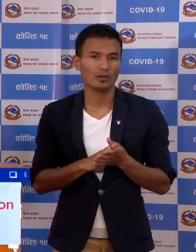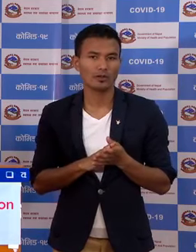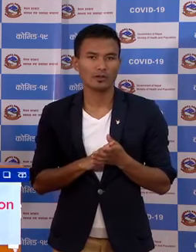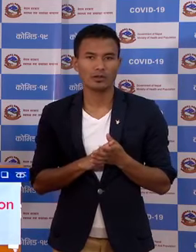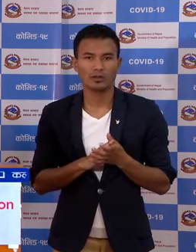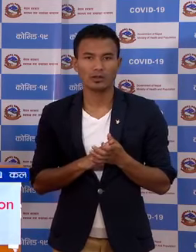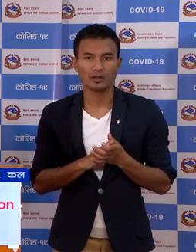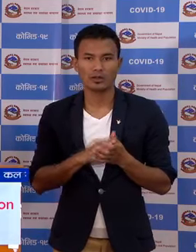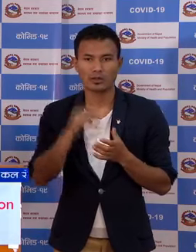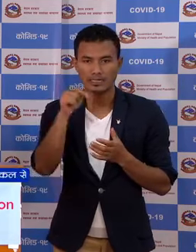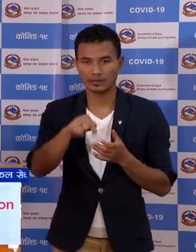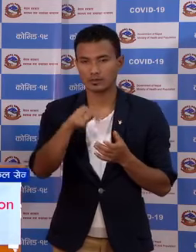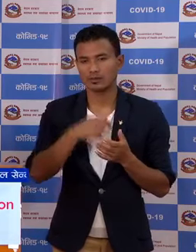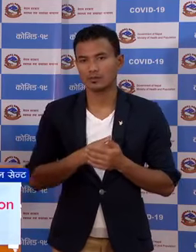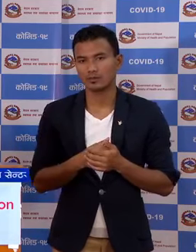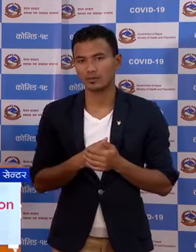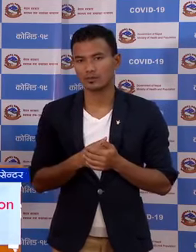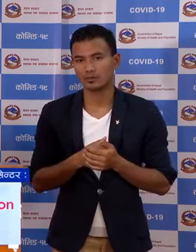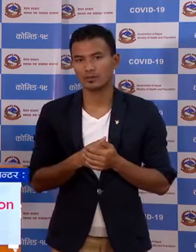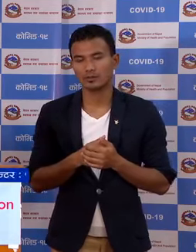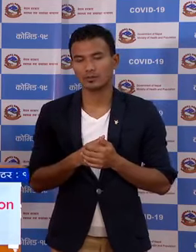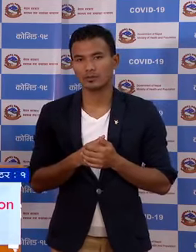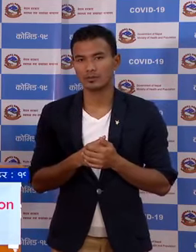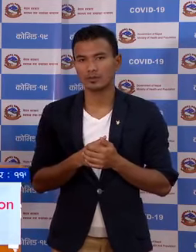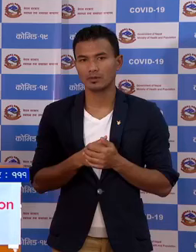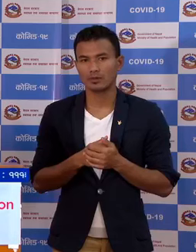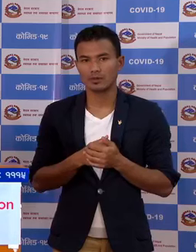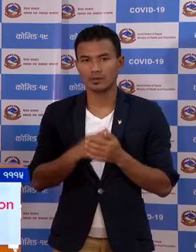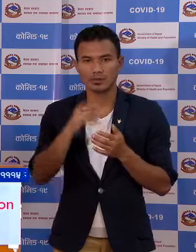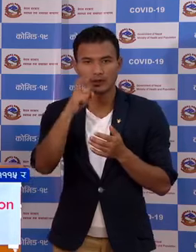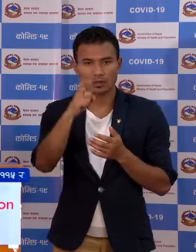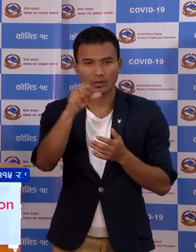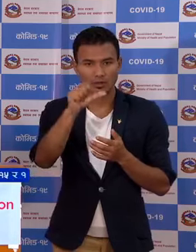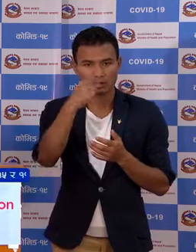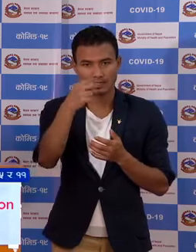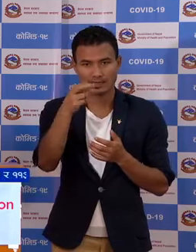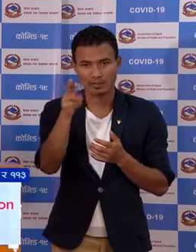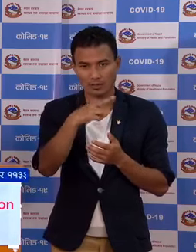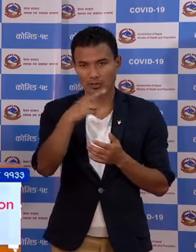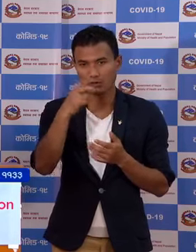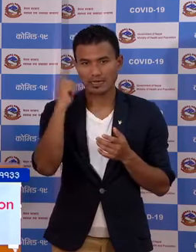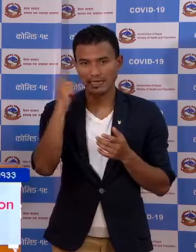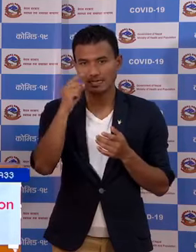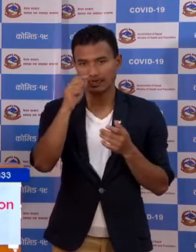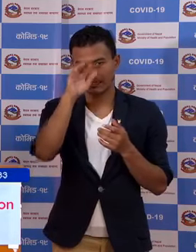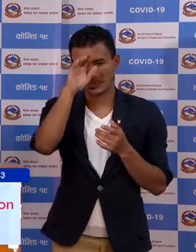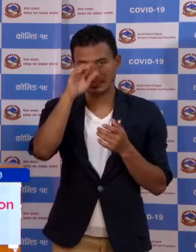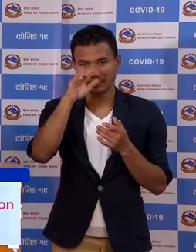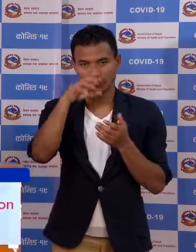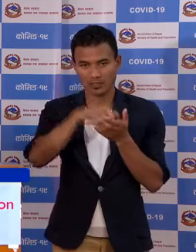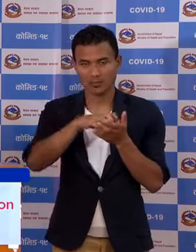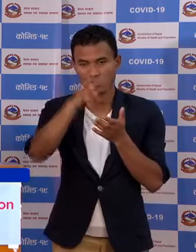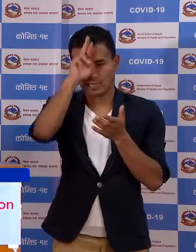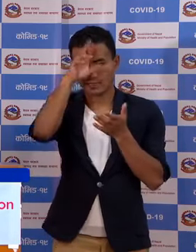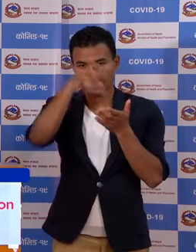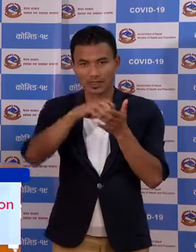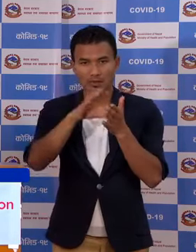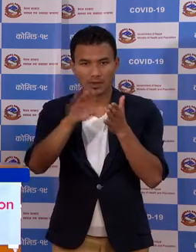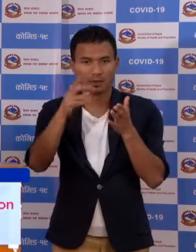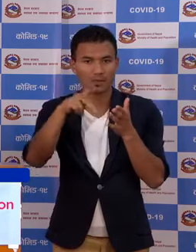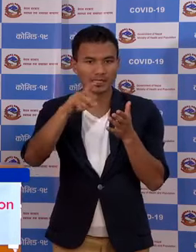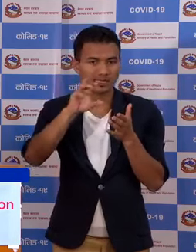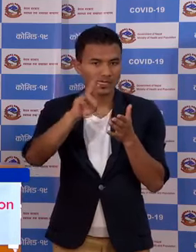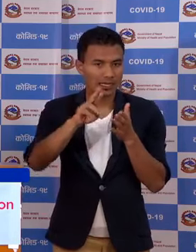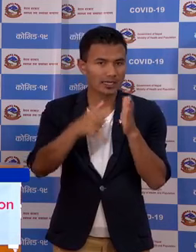र आज गजेन्ना नाराइंट सिंग अस्पताल राज विराज को परियोक साला बाट पीसी